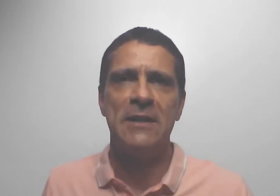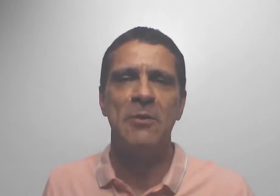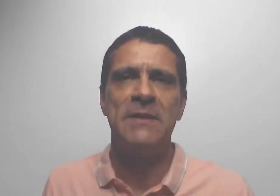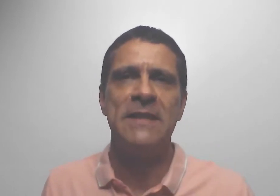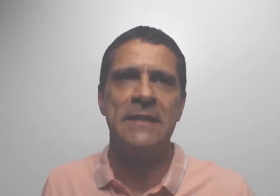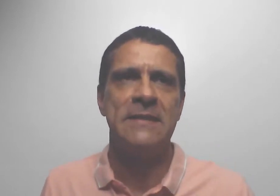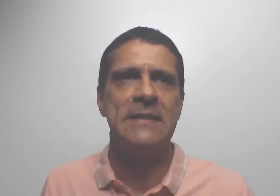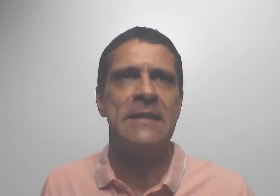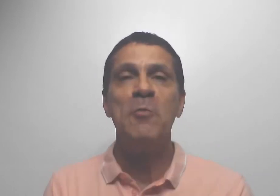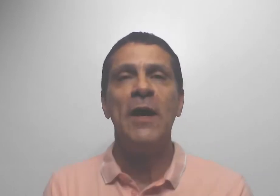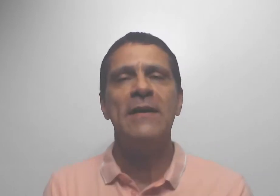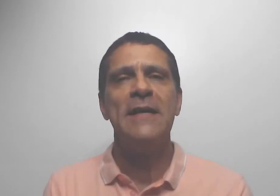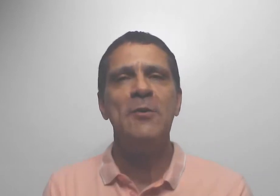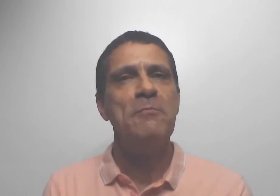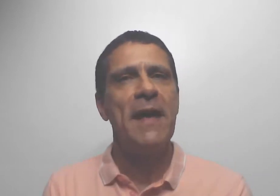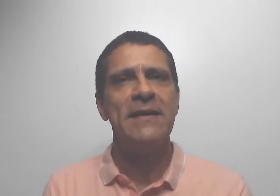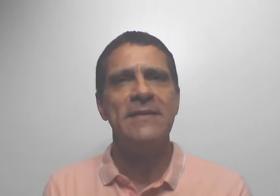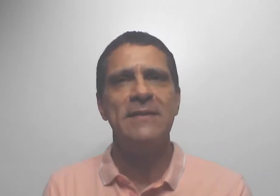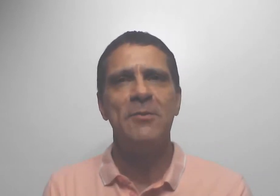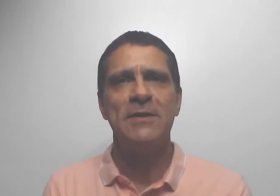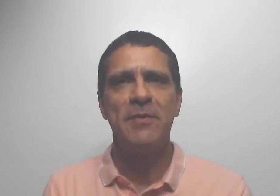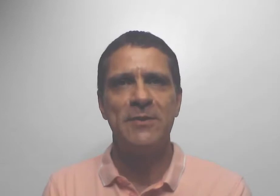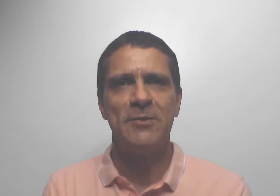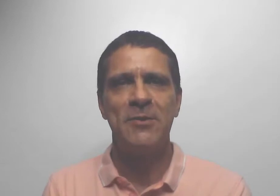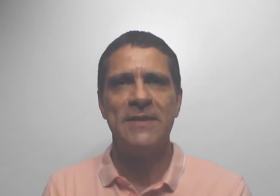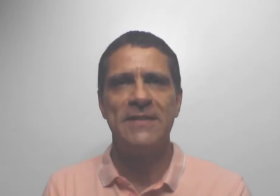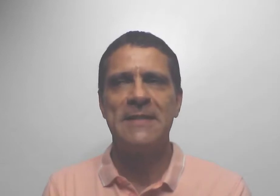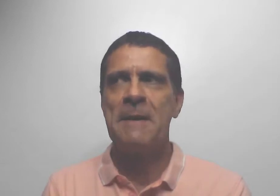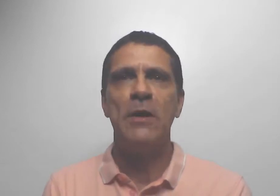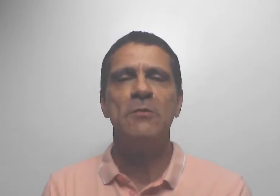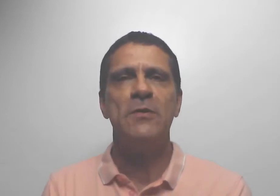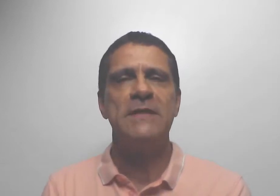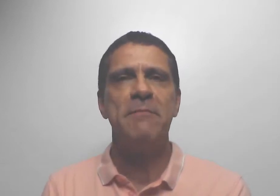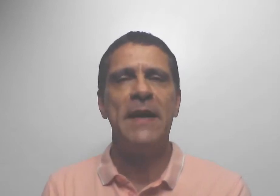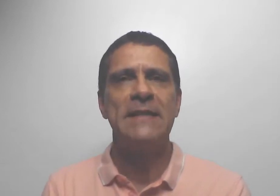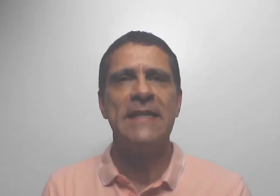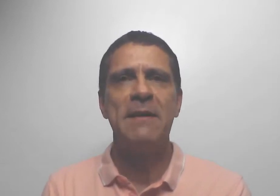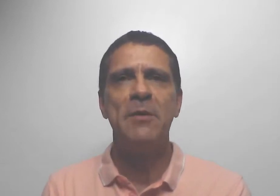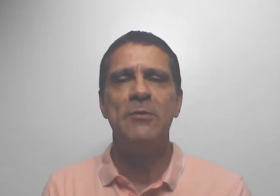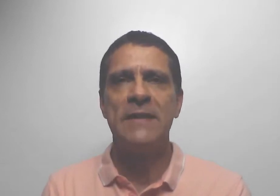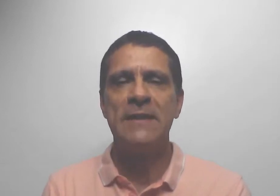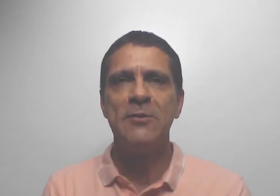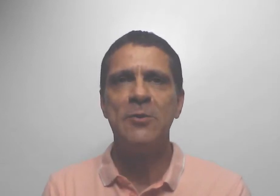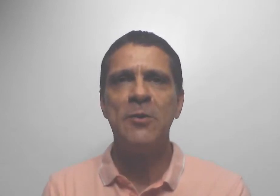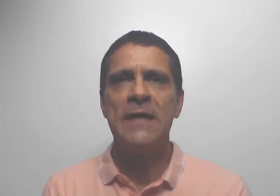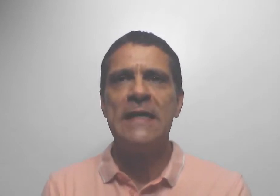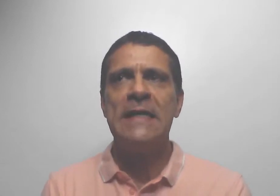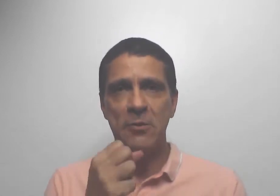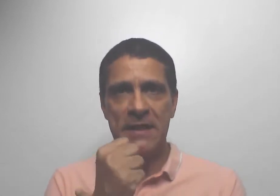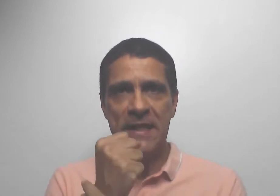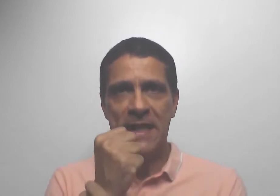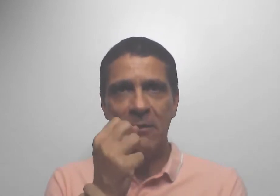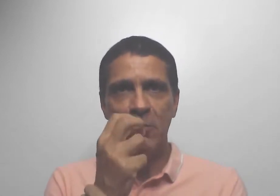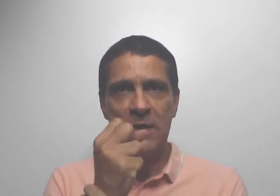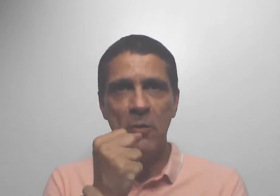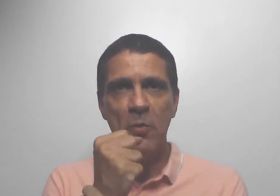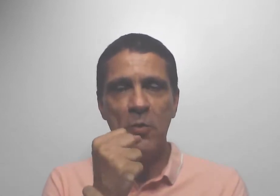era dominante. Como aquilo mexe com as pessoas? É quando você percebe o tanto que o não